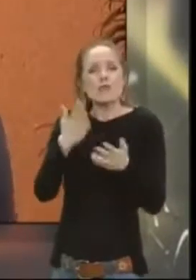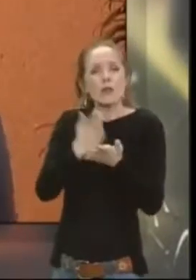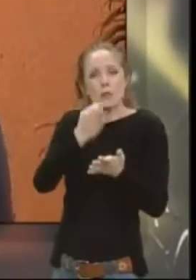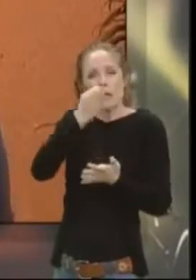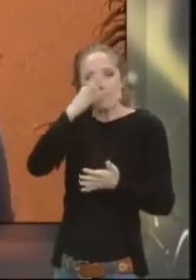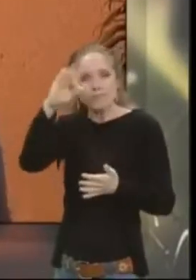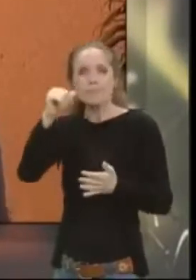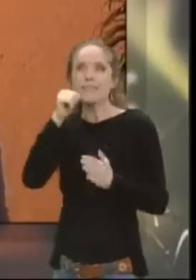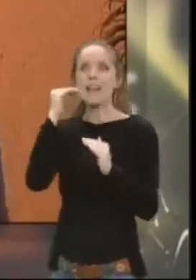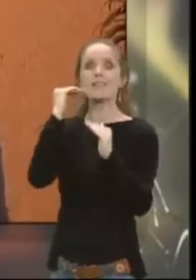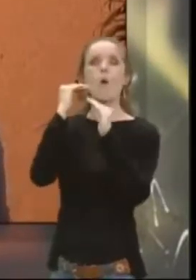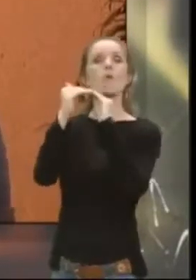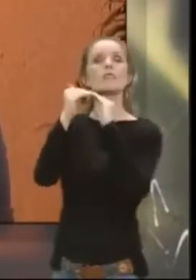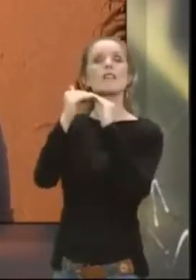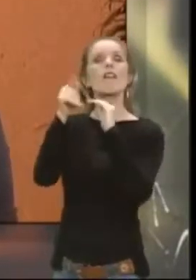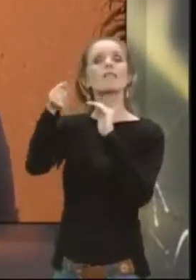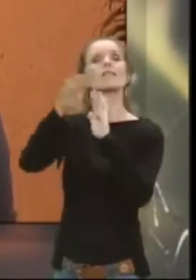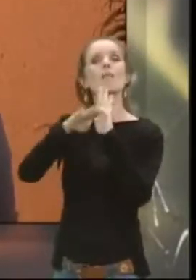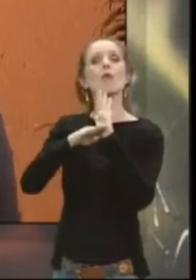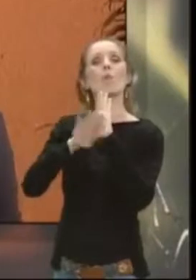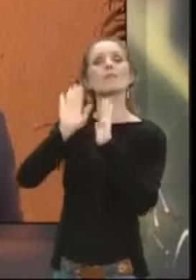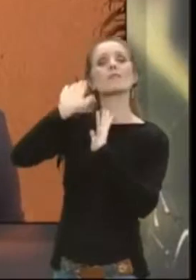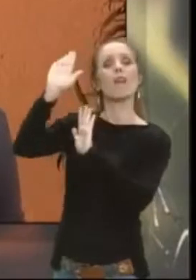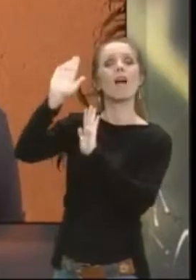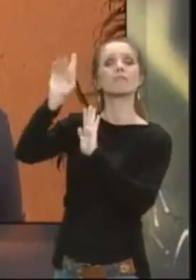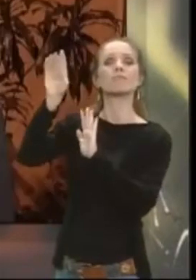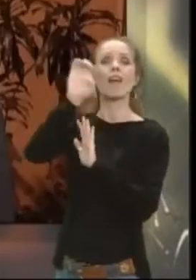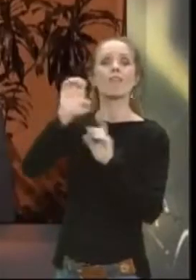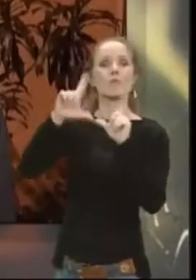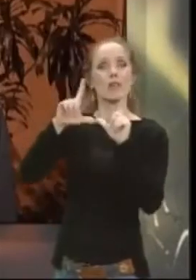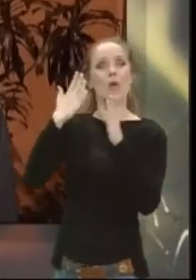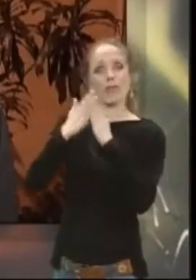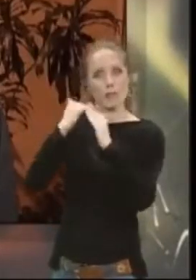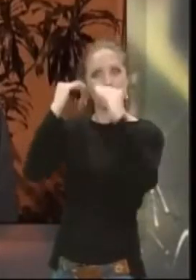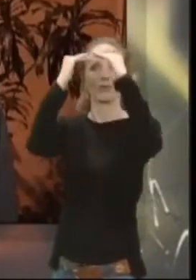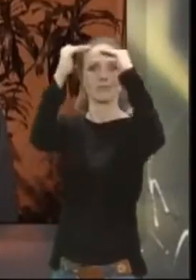usklodi sa nekim propisima koje važe i u Evropskoj uniji.